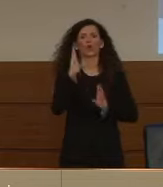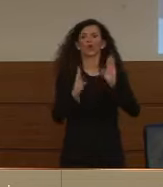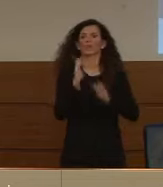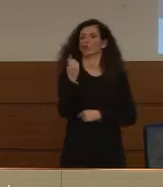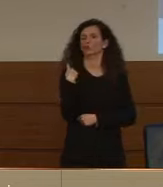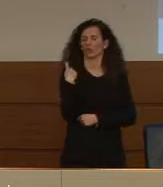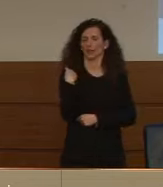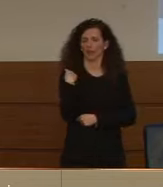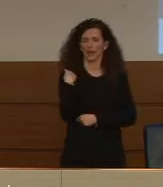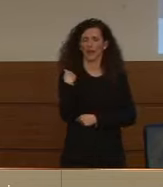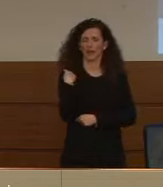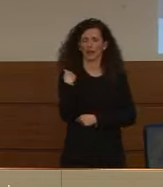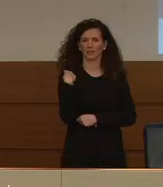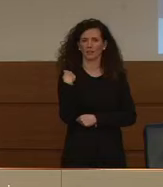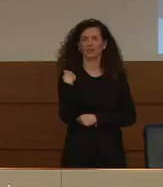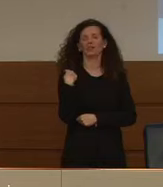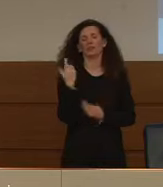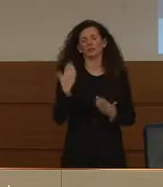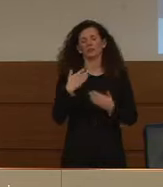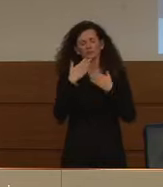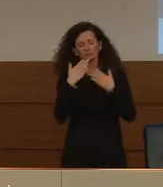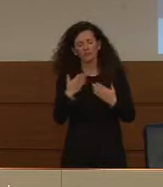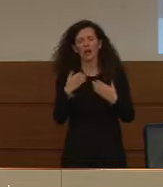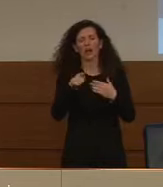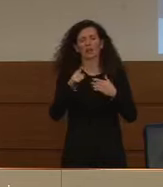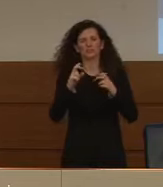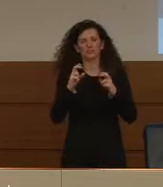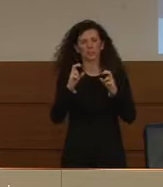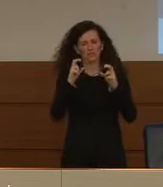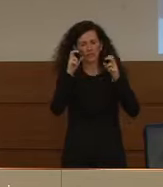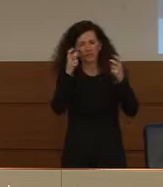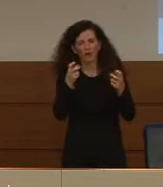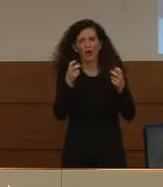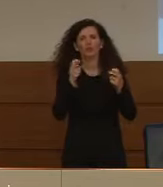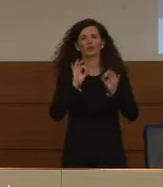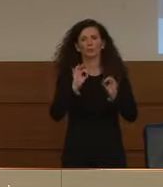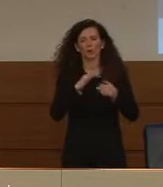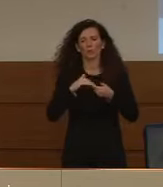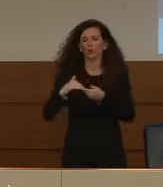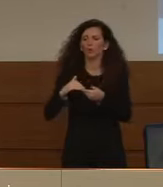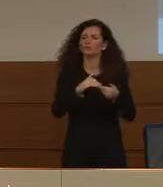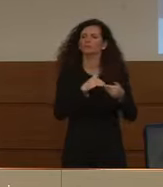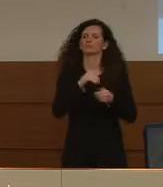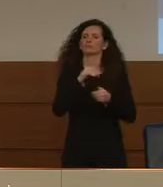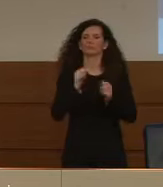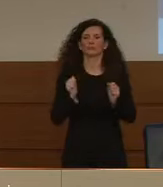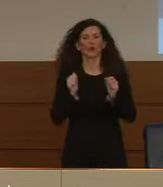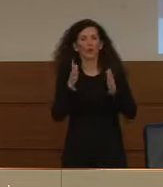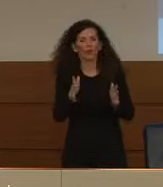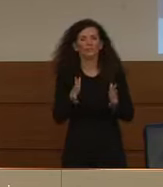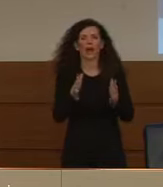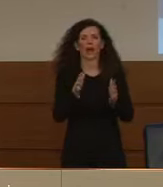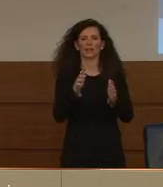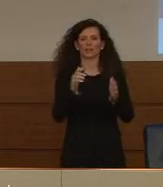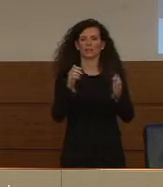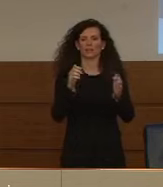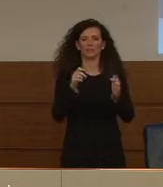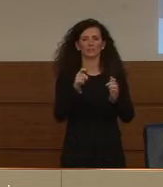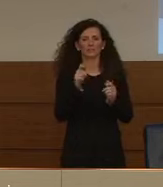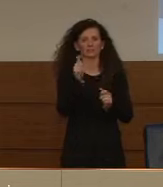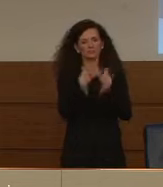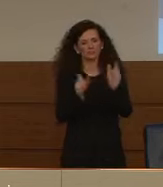testimonianza dello sforzo straordinario che sta facendo la nostra società civile, i nostri volontari e le nostre volontarie